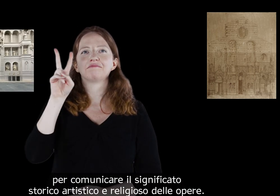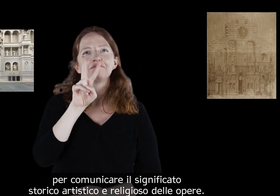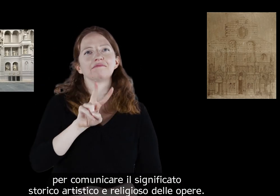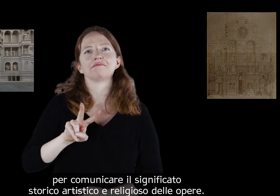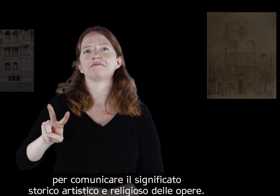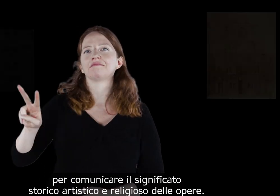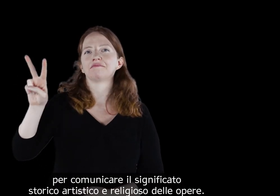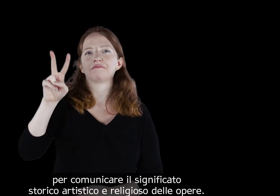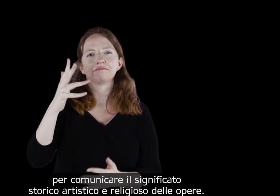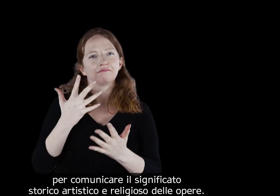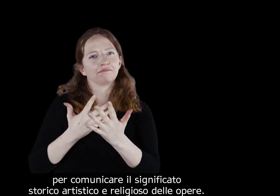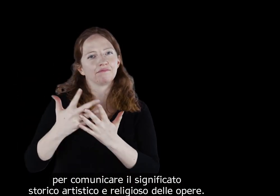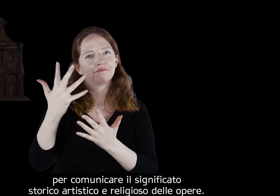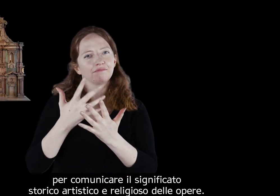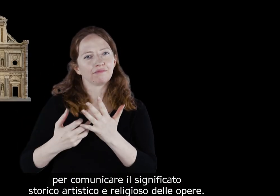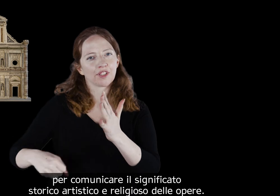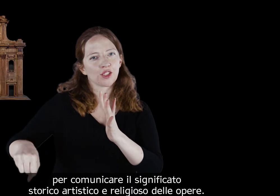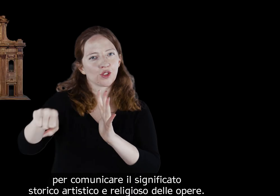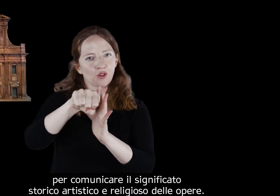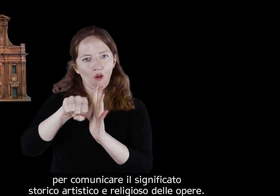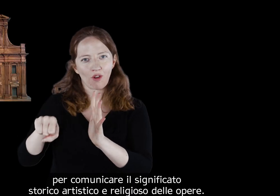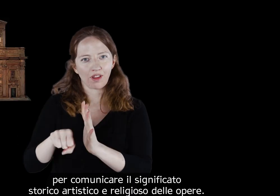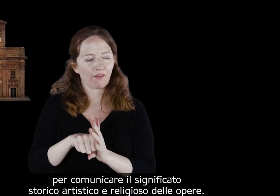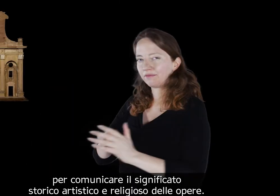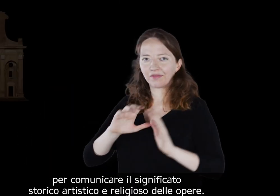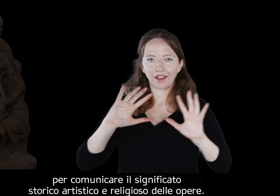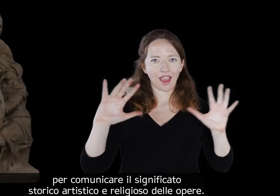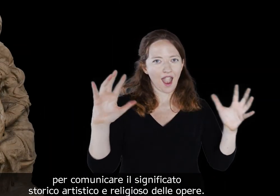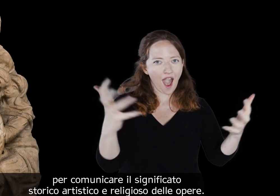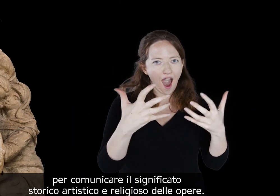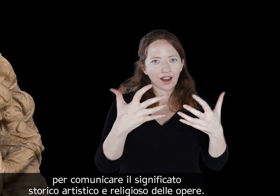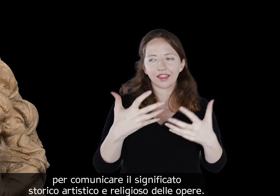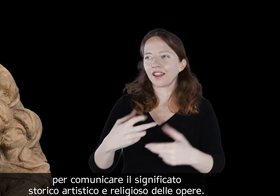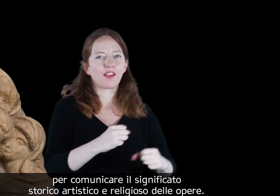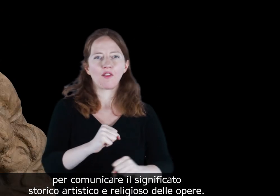per comunicare il significato storico, artistico e religioso delle opere.